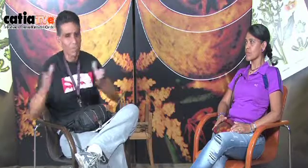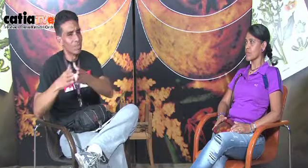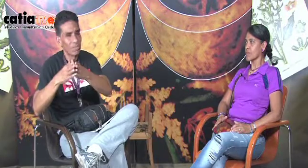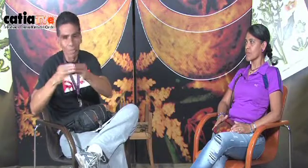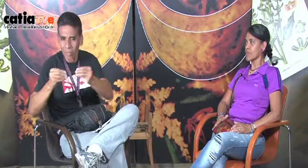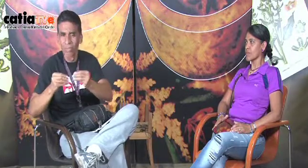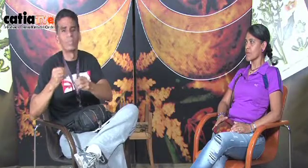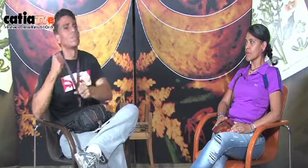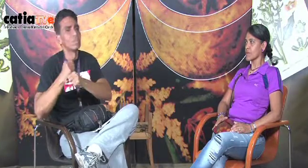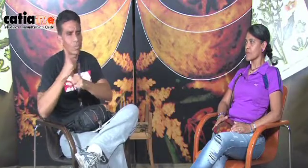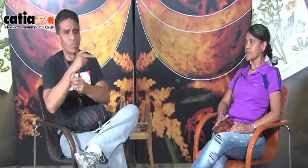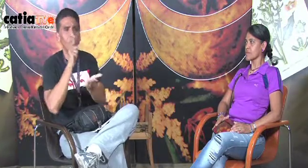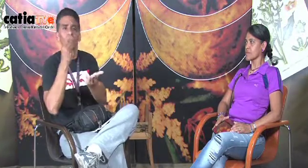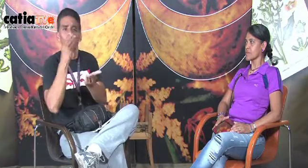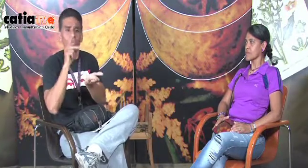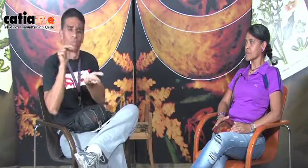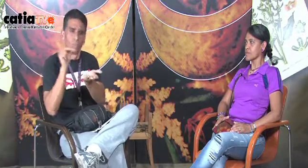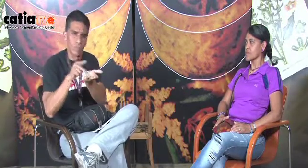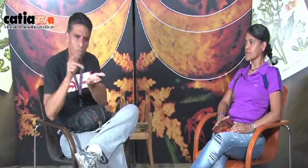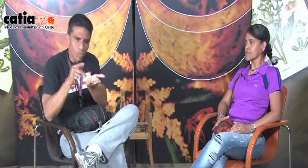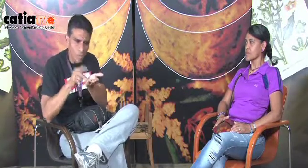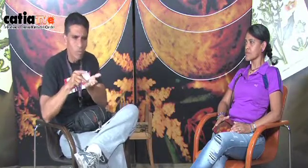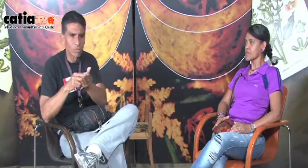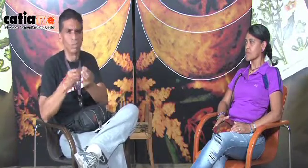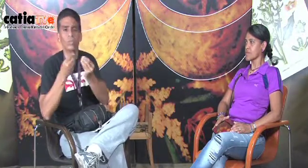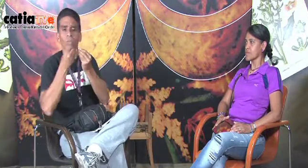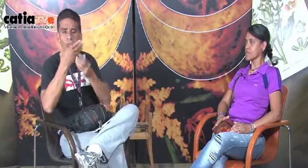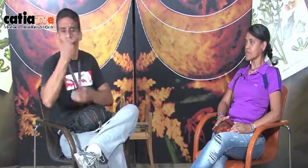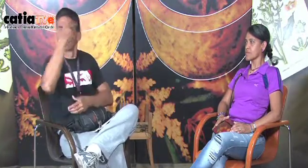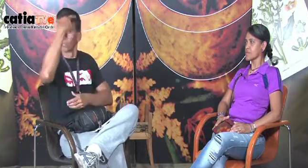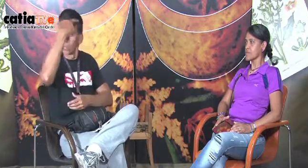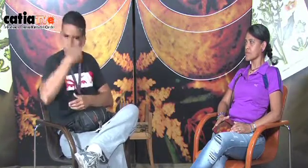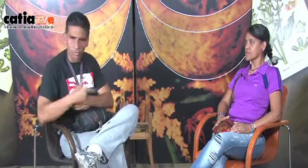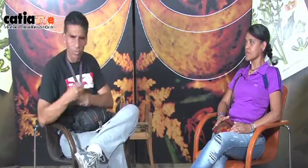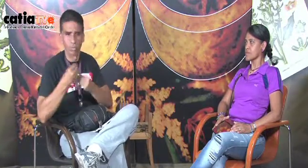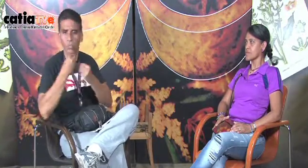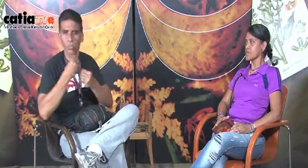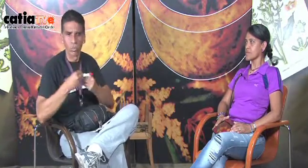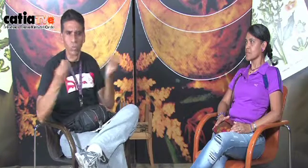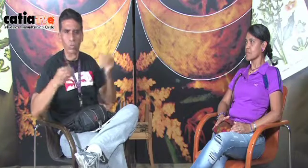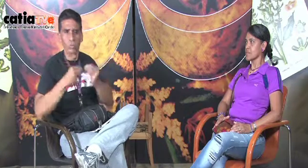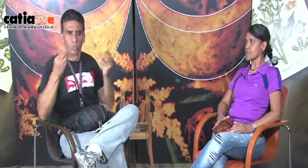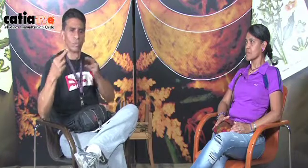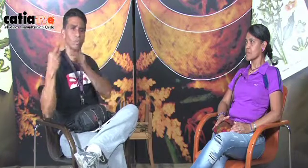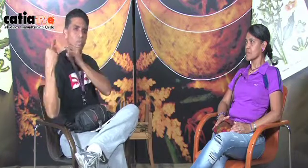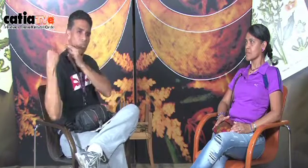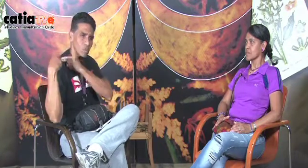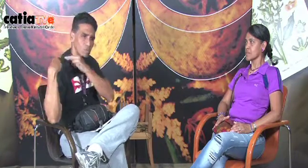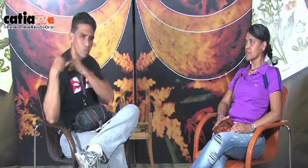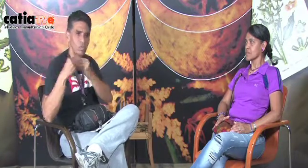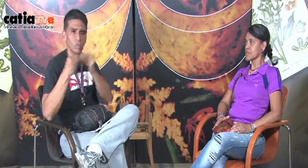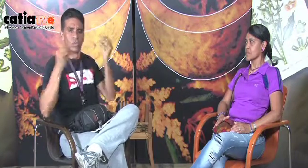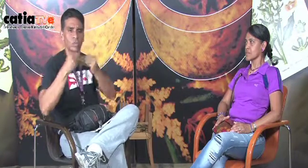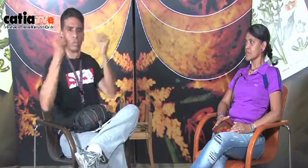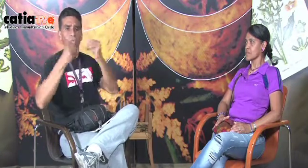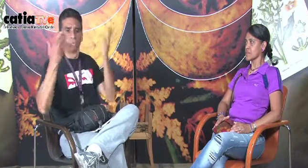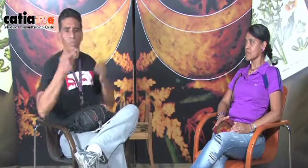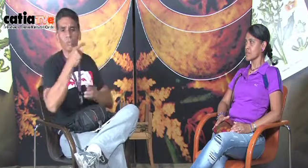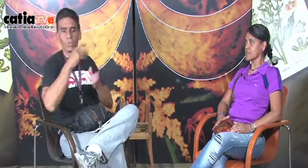Tienen esa atención hacia los sordos con su participación y la forma de guiar a los sordos, la